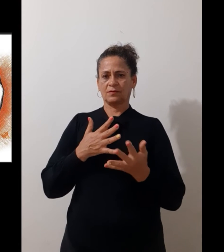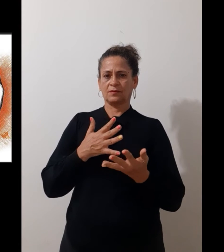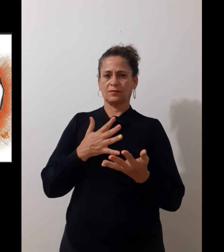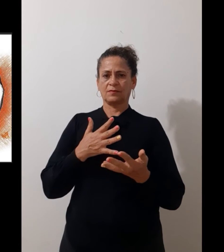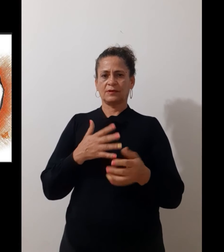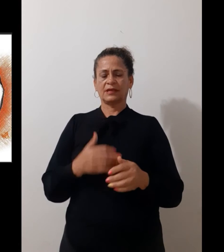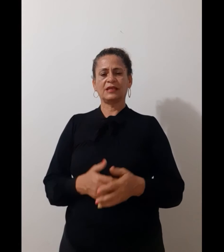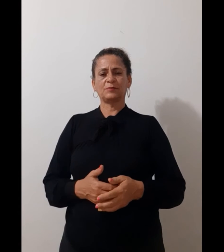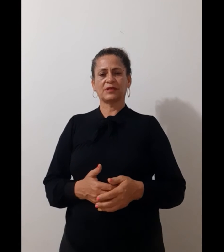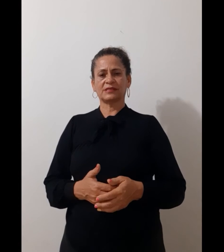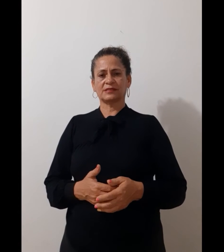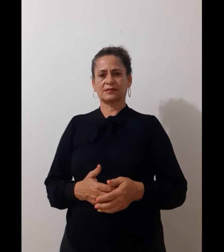Libras.